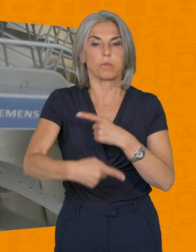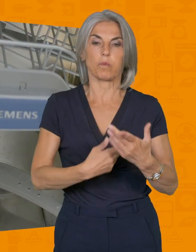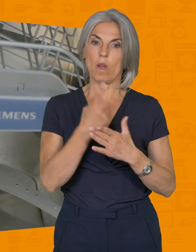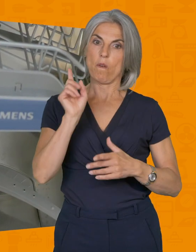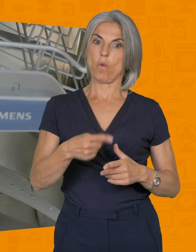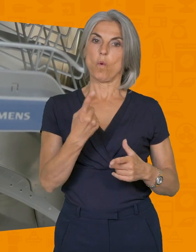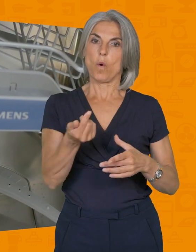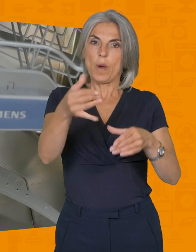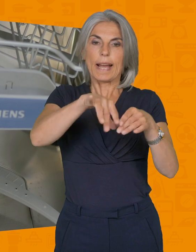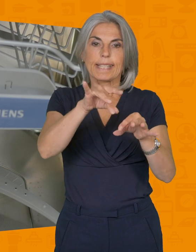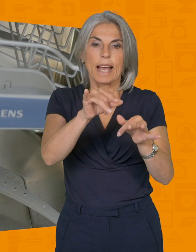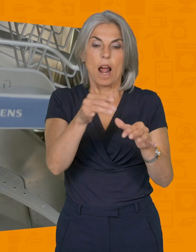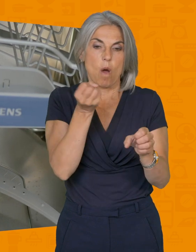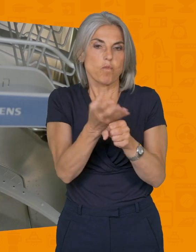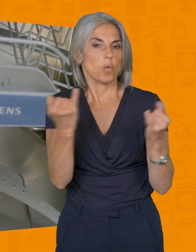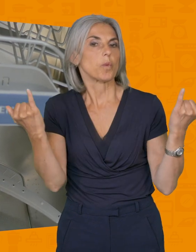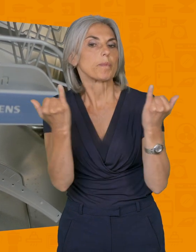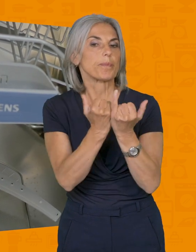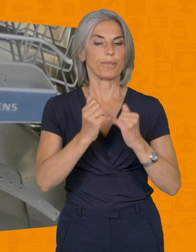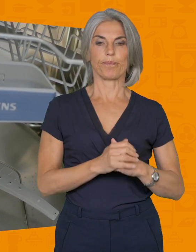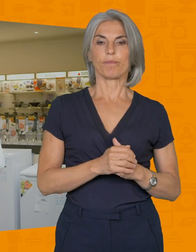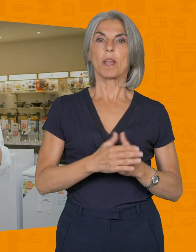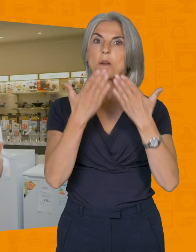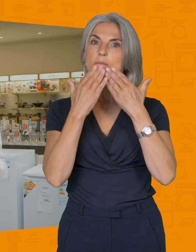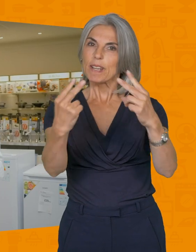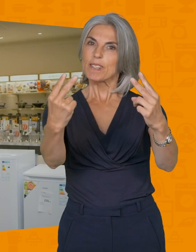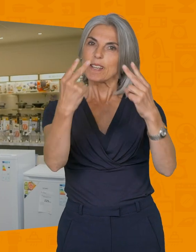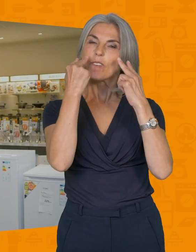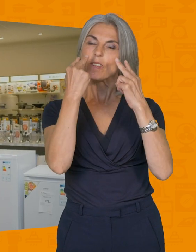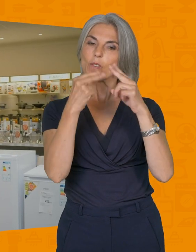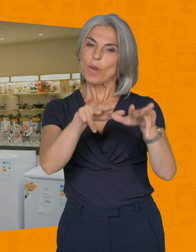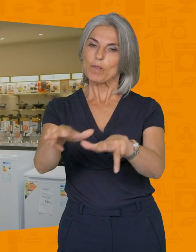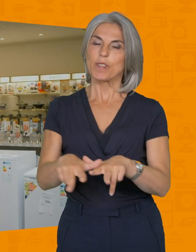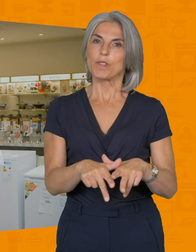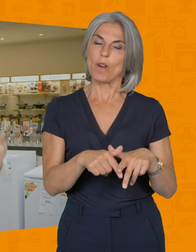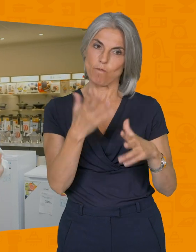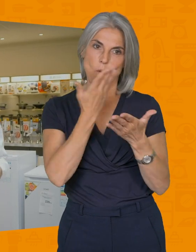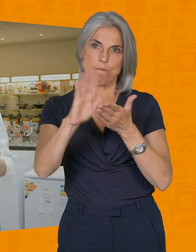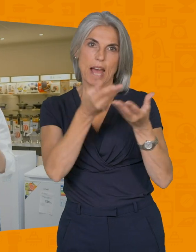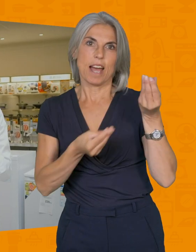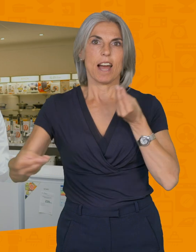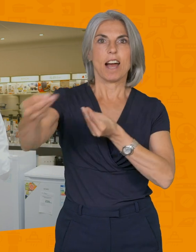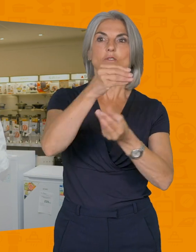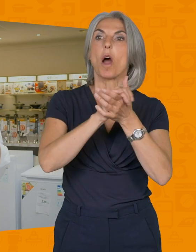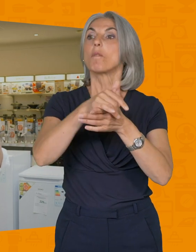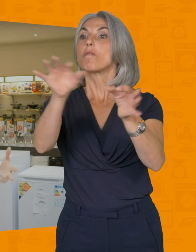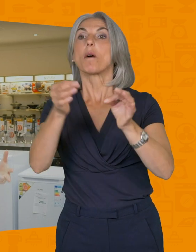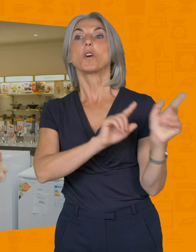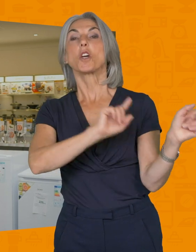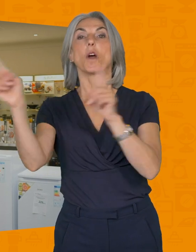du sel régénérant et les produits habituels. Merci à toutes et tous d'avoir regardé cette vidéo.'hésitez pas à la partager si vous avez des amis de la famille qui déménagent. C'est